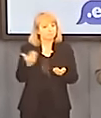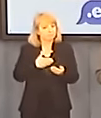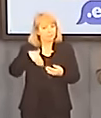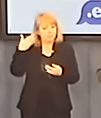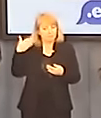Dziękuję.